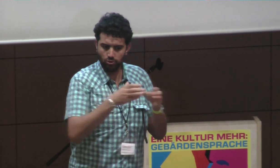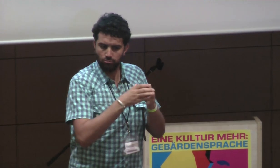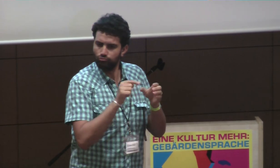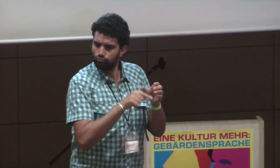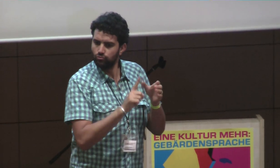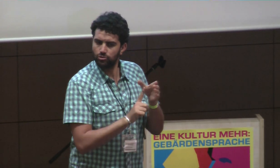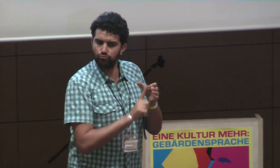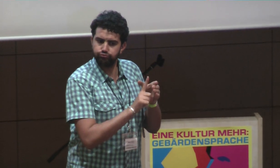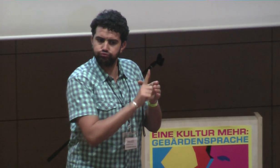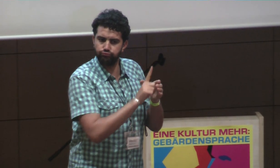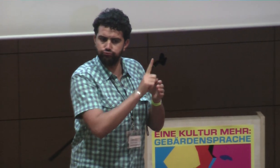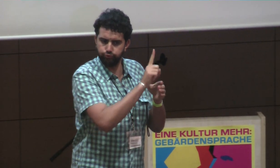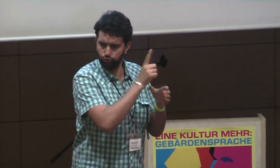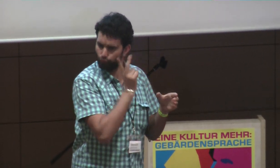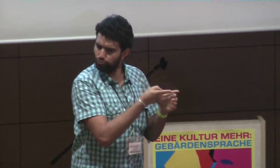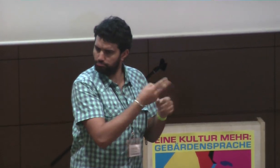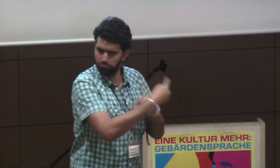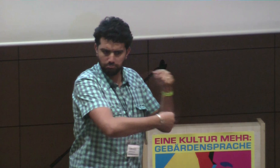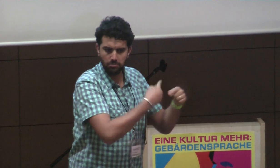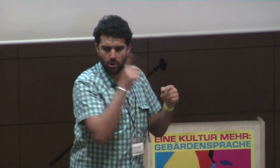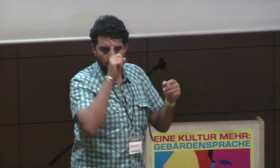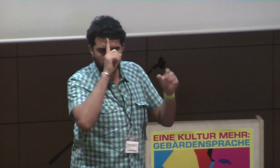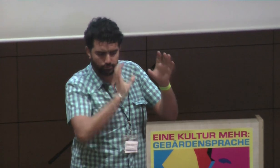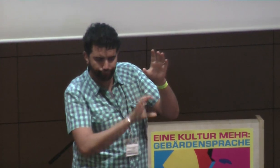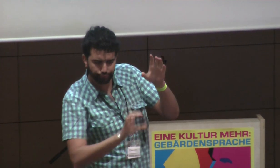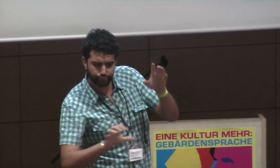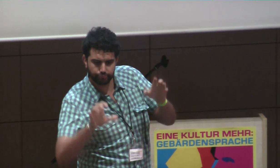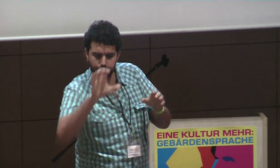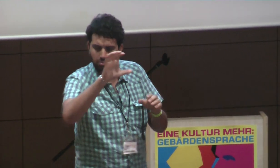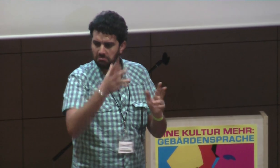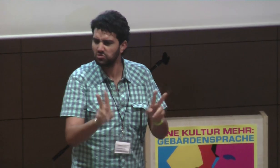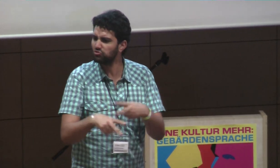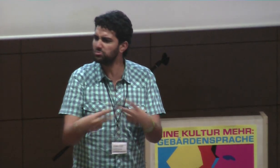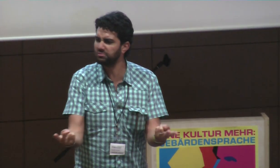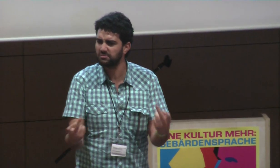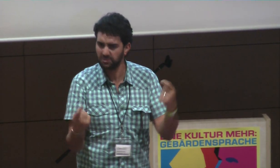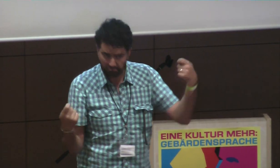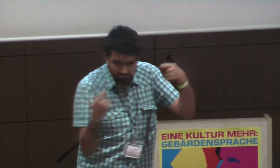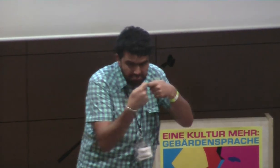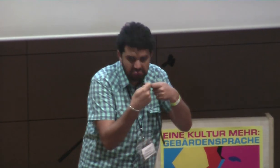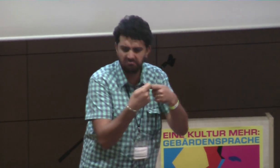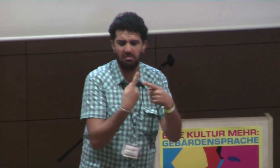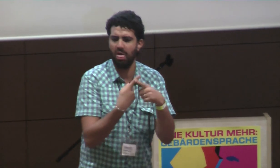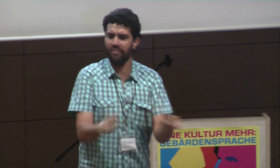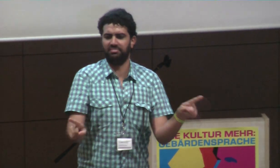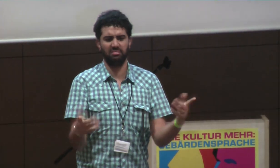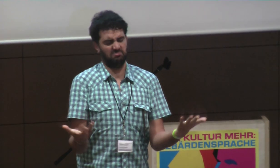Zum Dritten, ähm, ist das ja auch eine Entwicklung, wir haben? Ja, in Berlin hat er ja jetzt